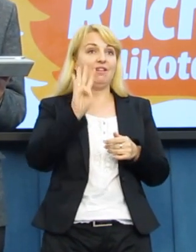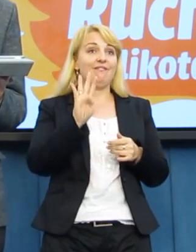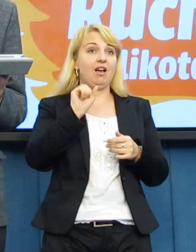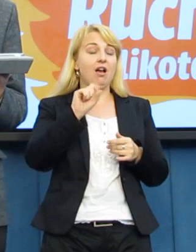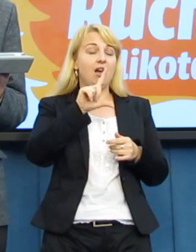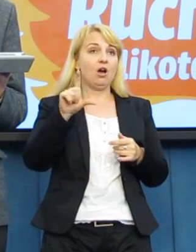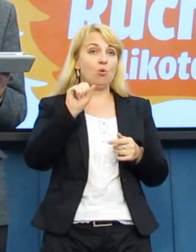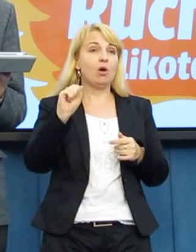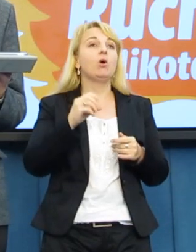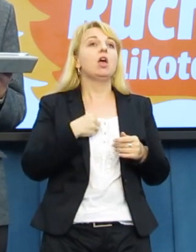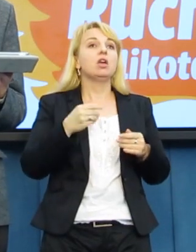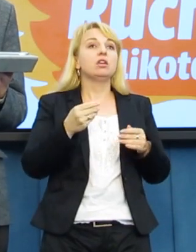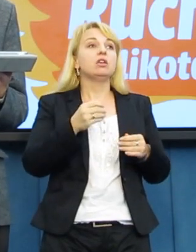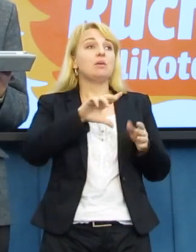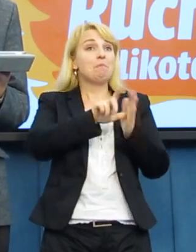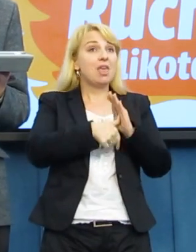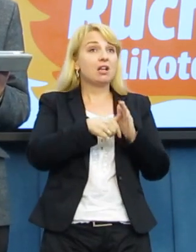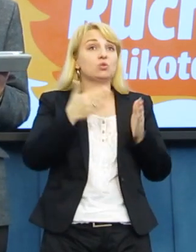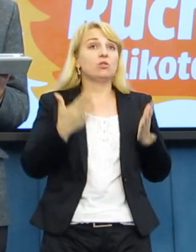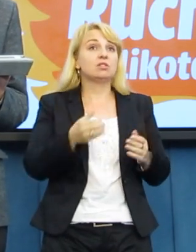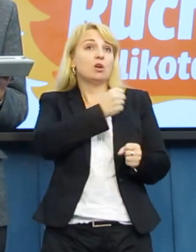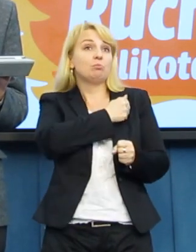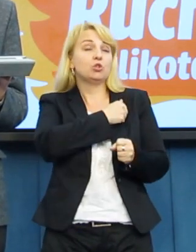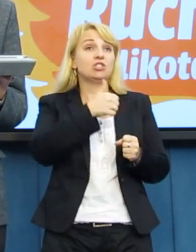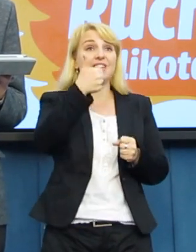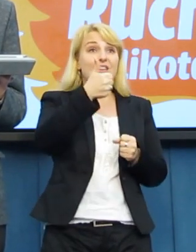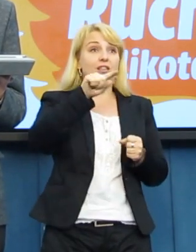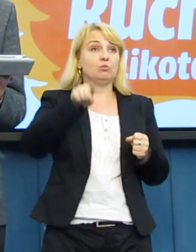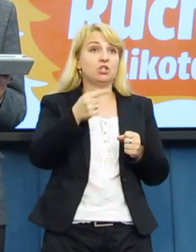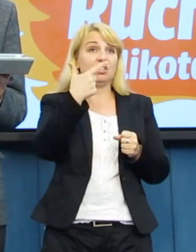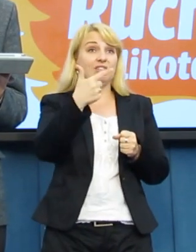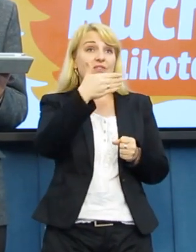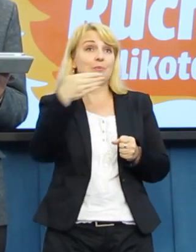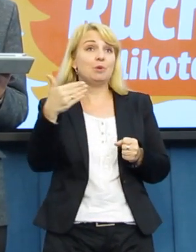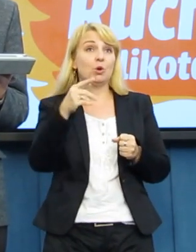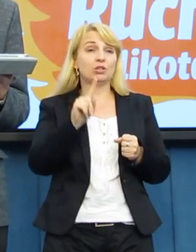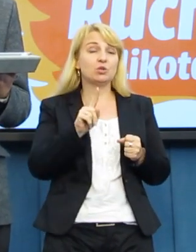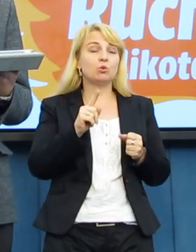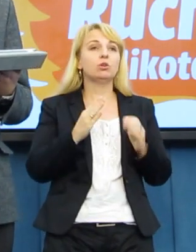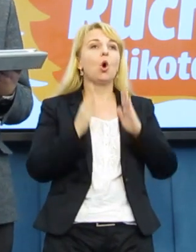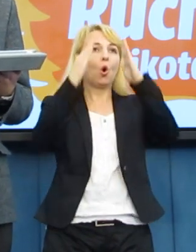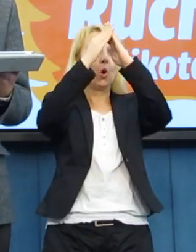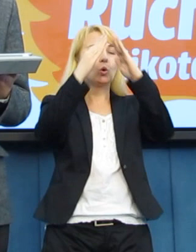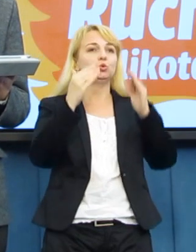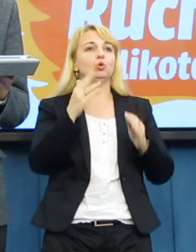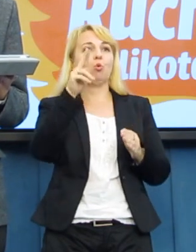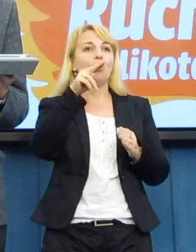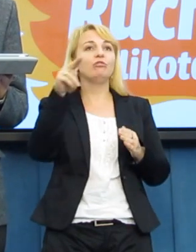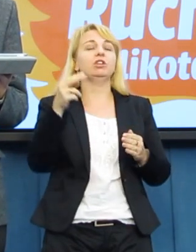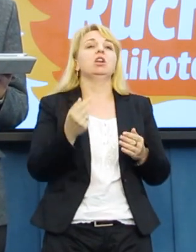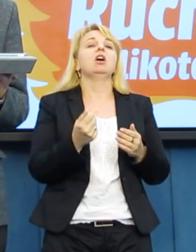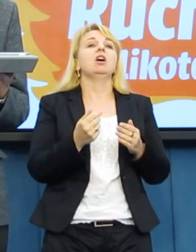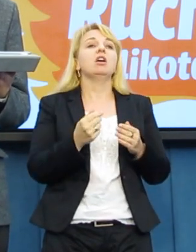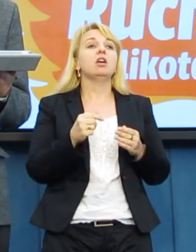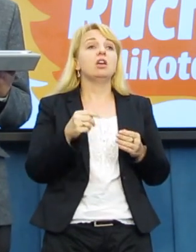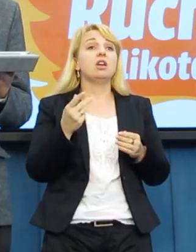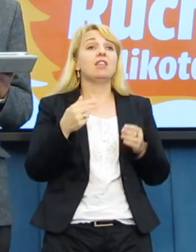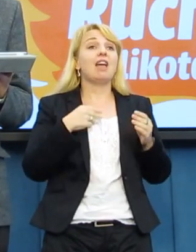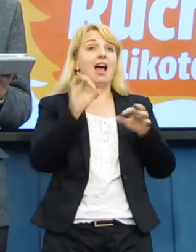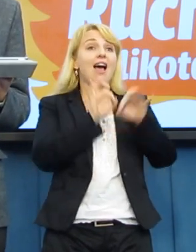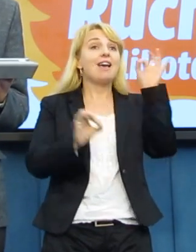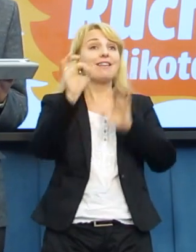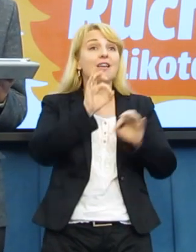miasto pożyczy 1,2 miliona złotych toruńskiej kurii na remont